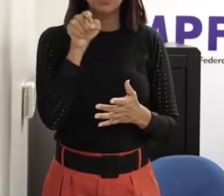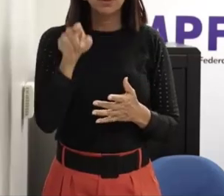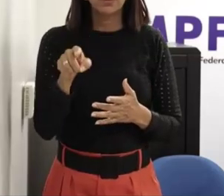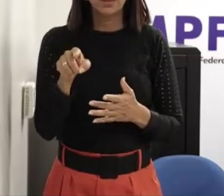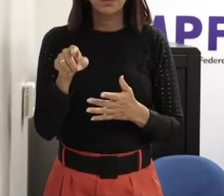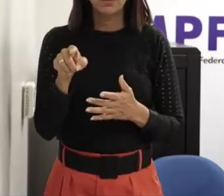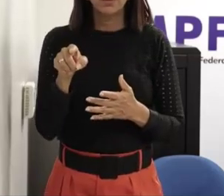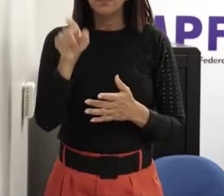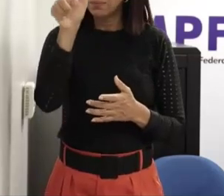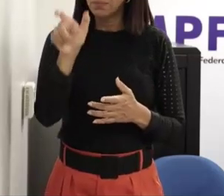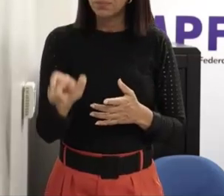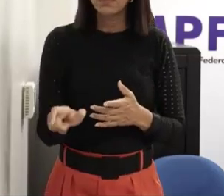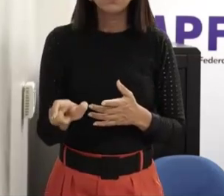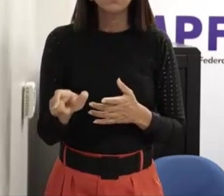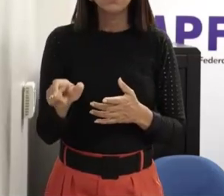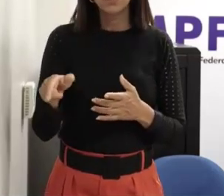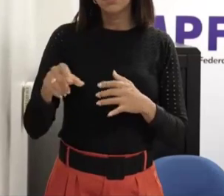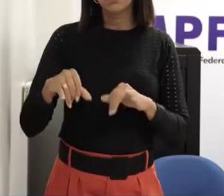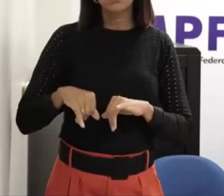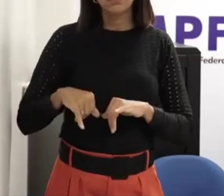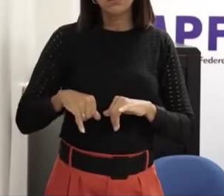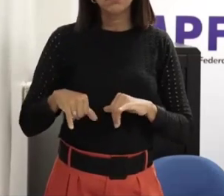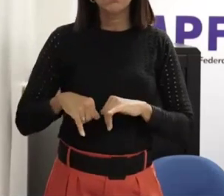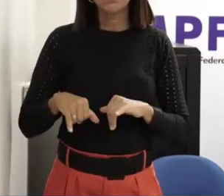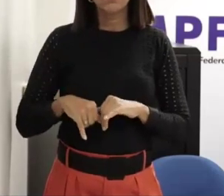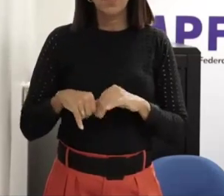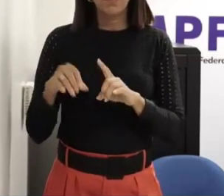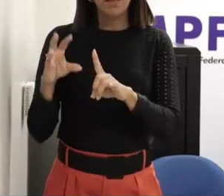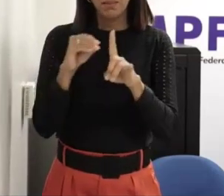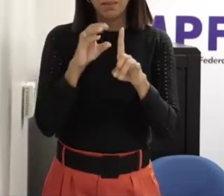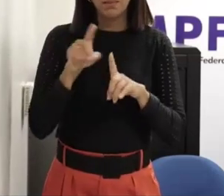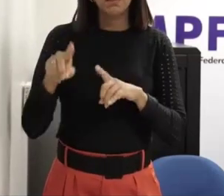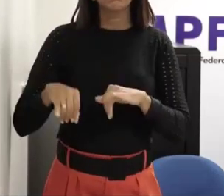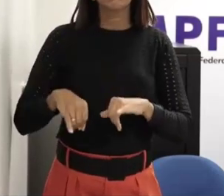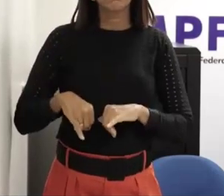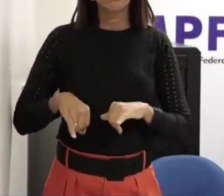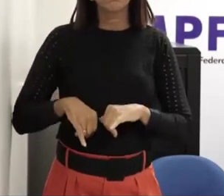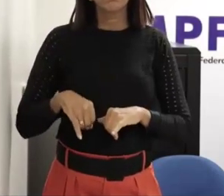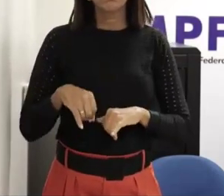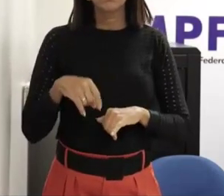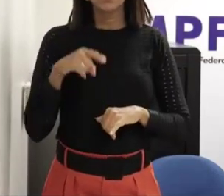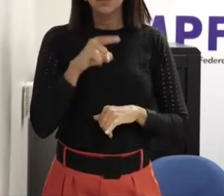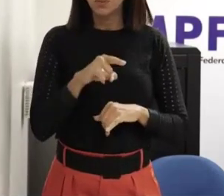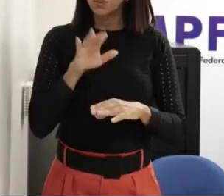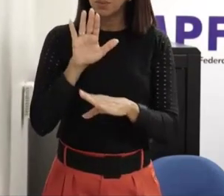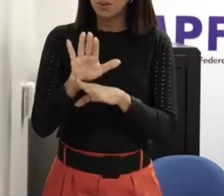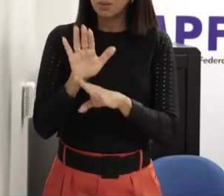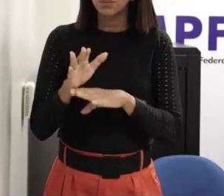pessoa vítima de abuso sexual e como também o senhor enxerga o prognóstico